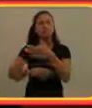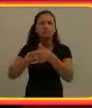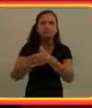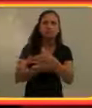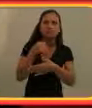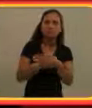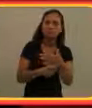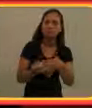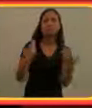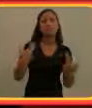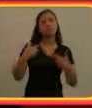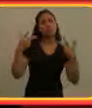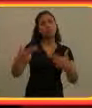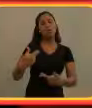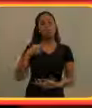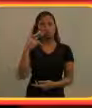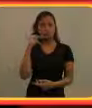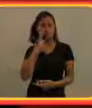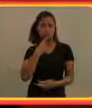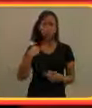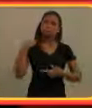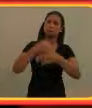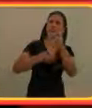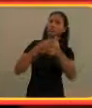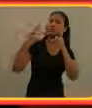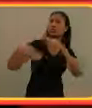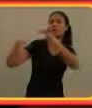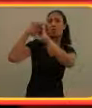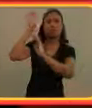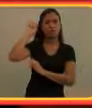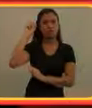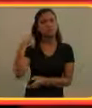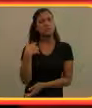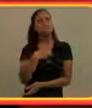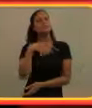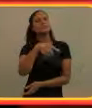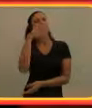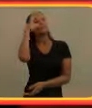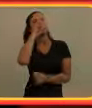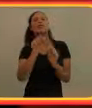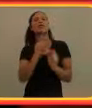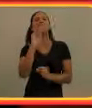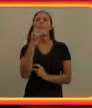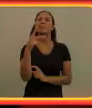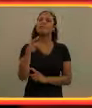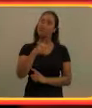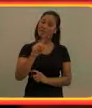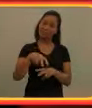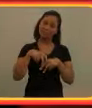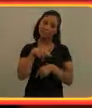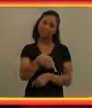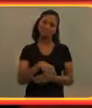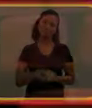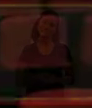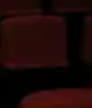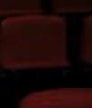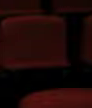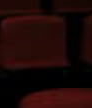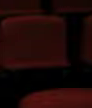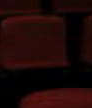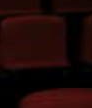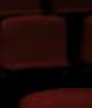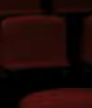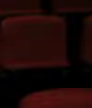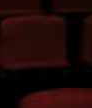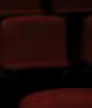Então eu queria fazer o mesmo, porque eu sou surdo. Eu queria ter o mesmo nível dos ouvintes. Então eu senti uma ligação com o hip-hop. Então é por isso.